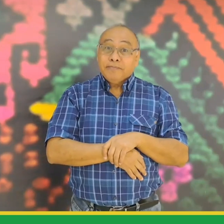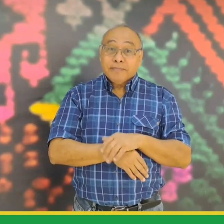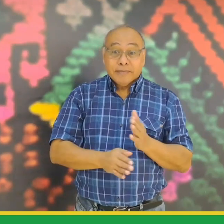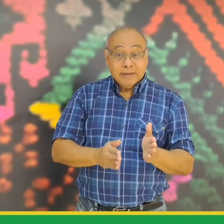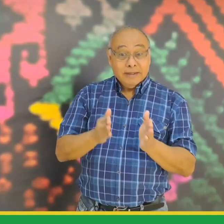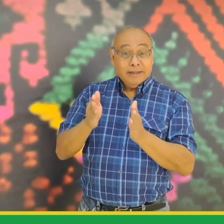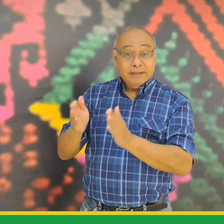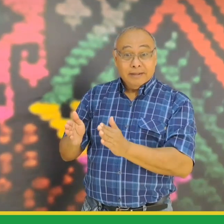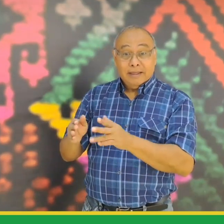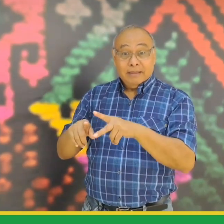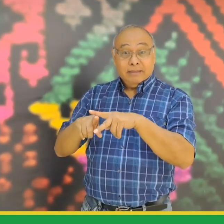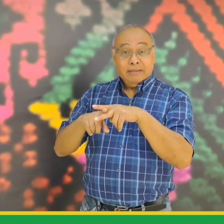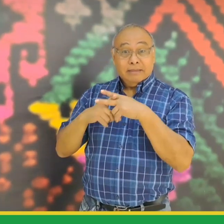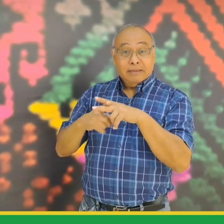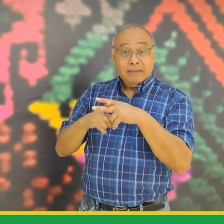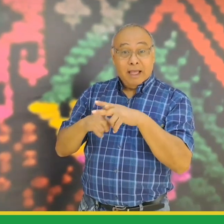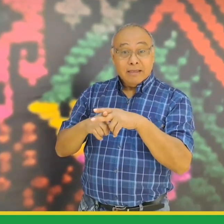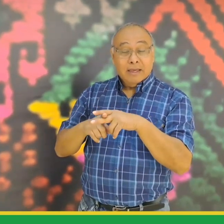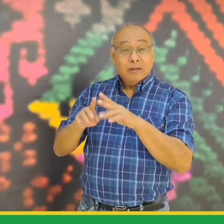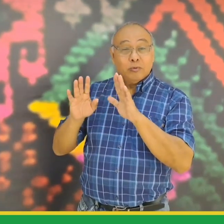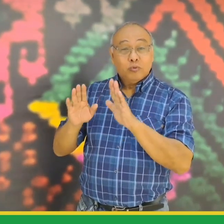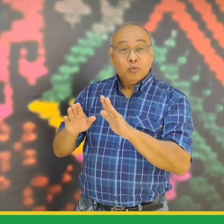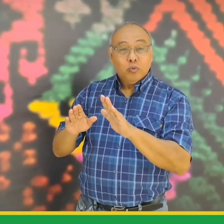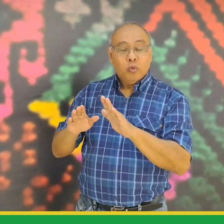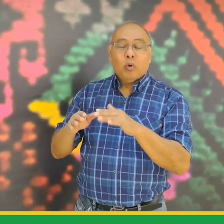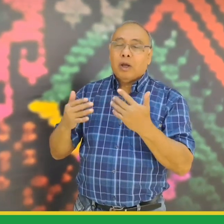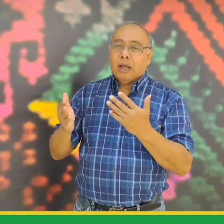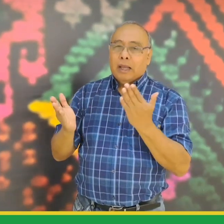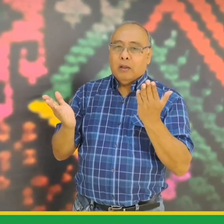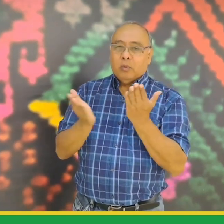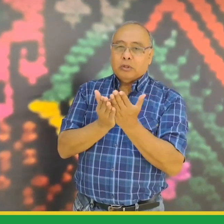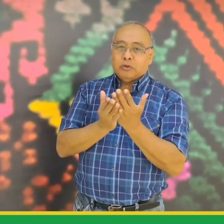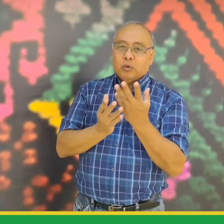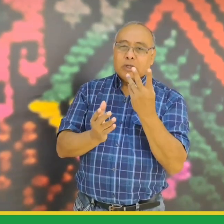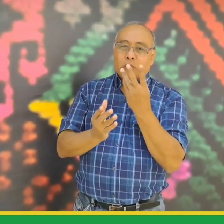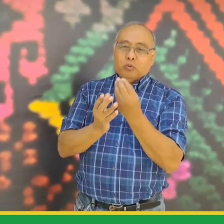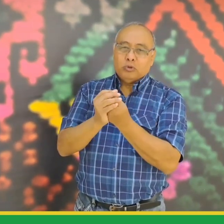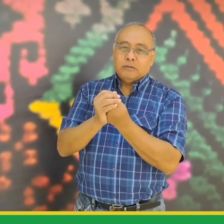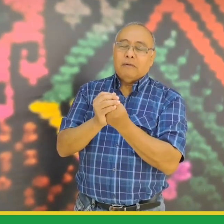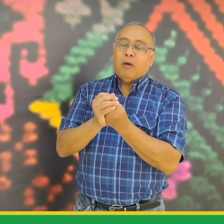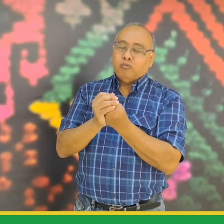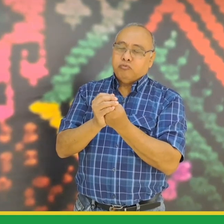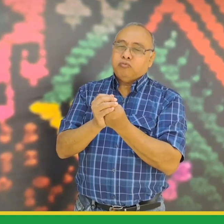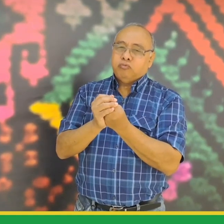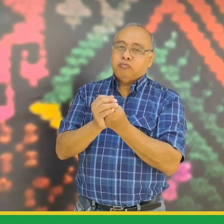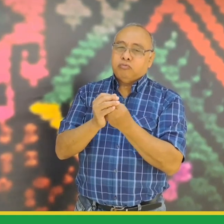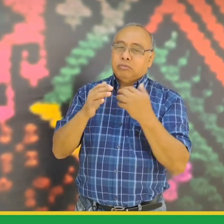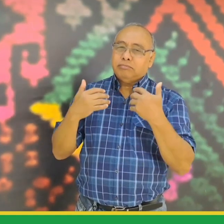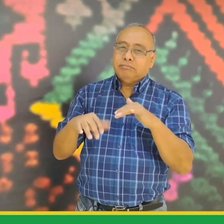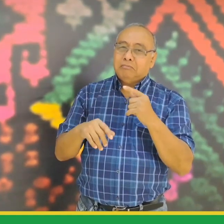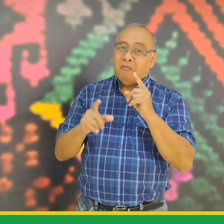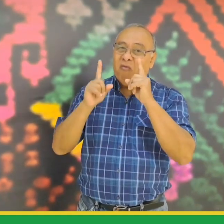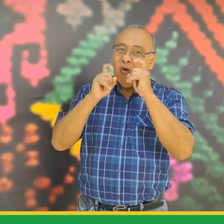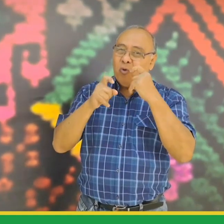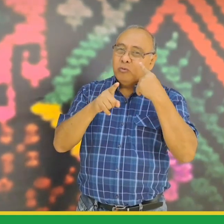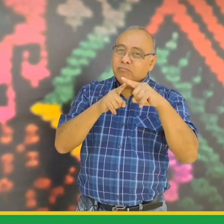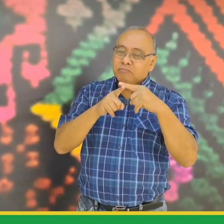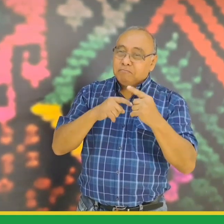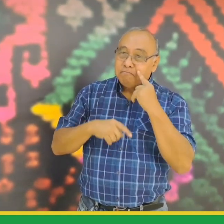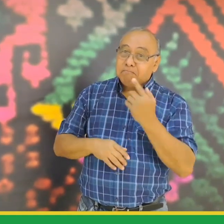a continuación verán algunas imágenes de la segunda parte del taller donde se trabajó el tema de educación inclusiva mire